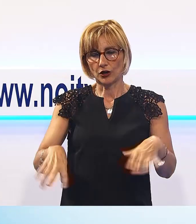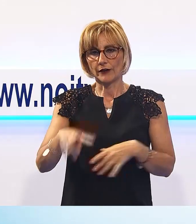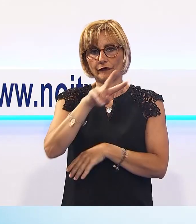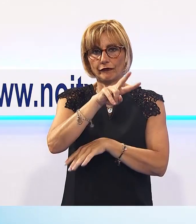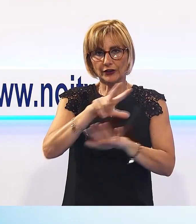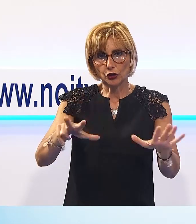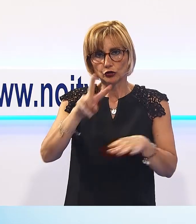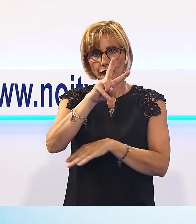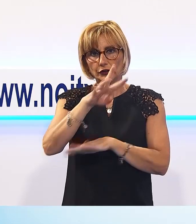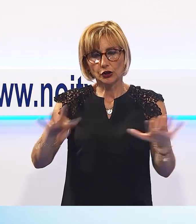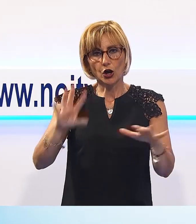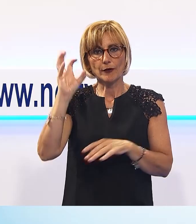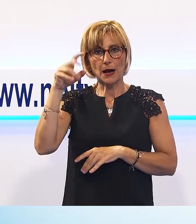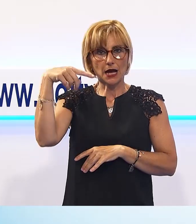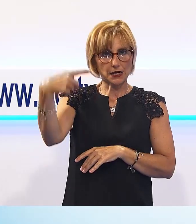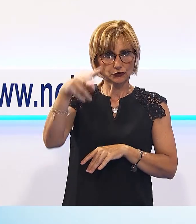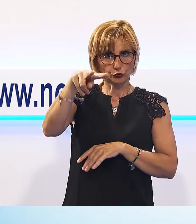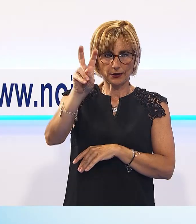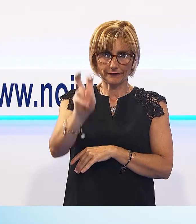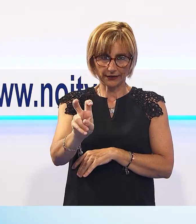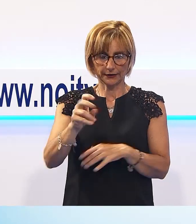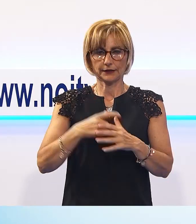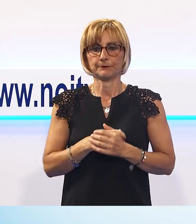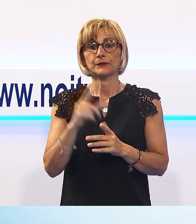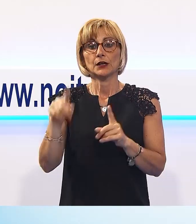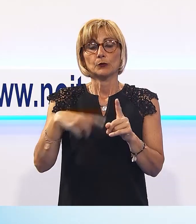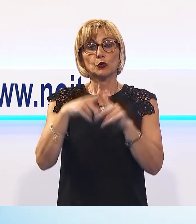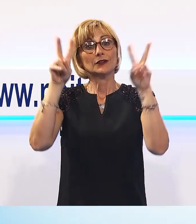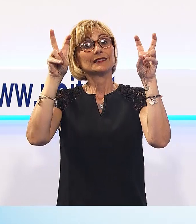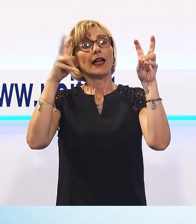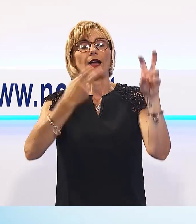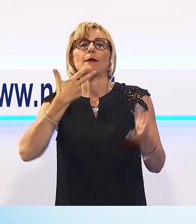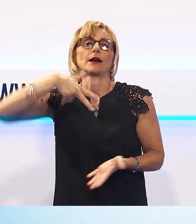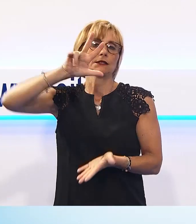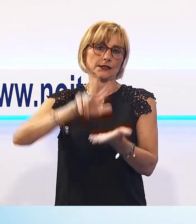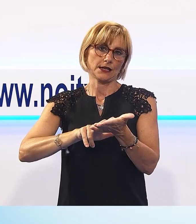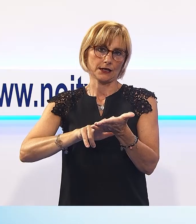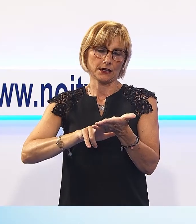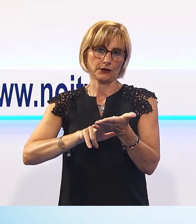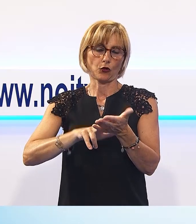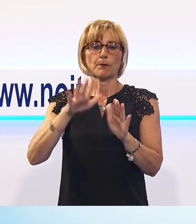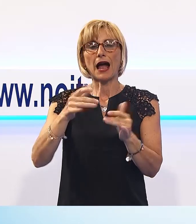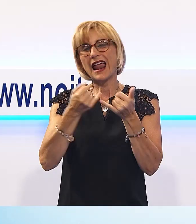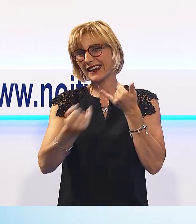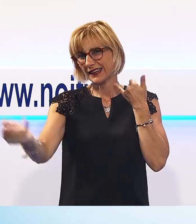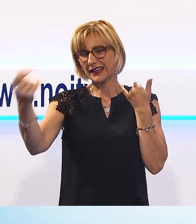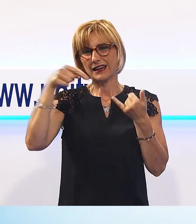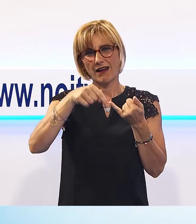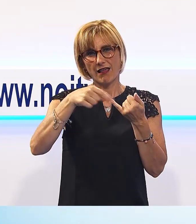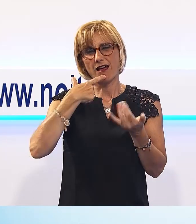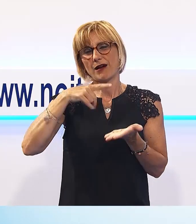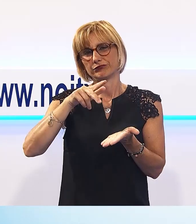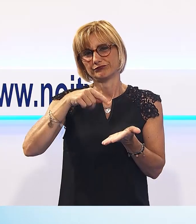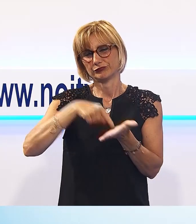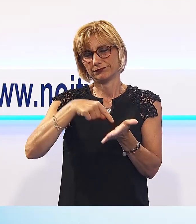e 29 marzo del prossimo anno. Ancora top secret il tema 2020, ma si conferma la linea di una manifestazione che